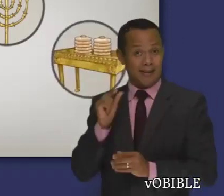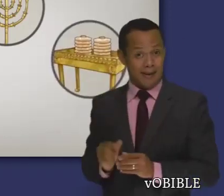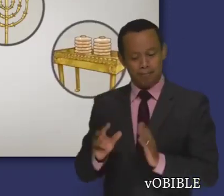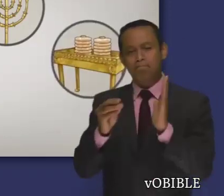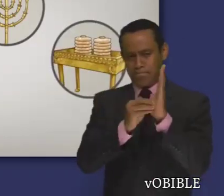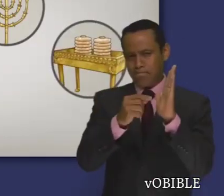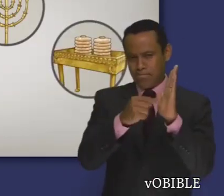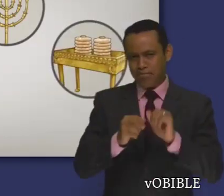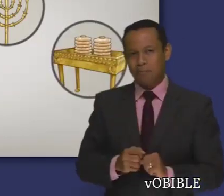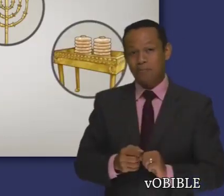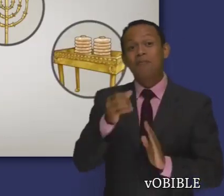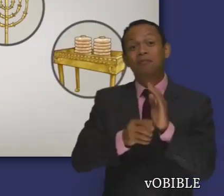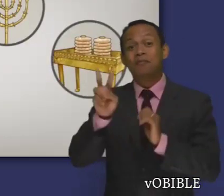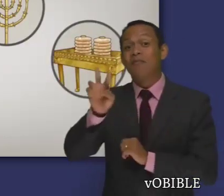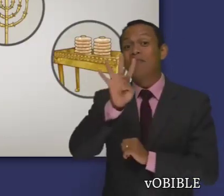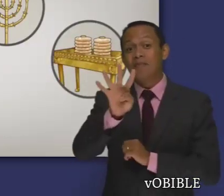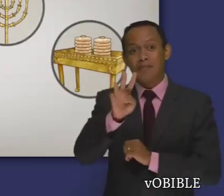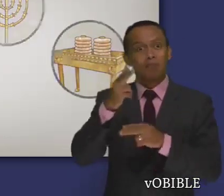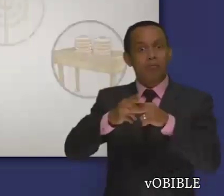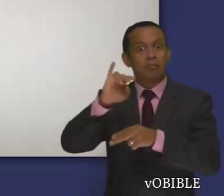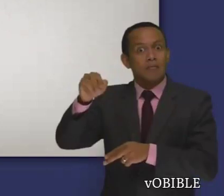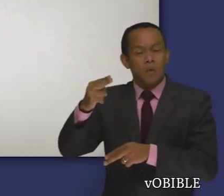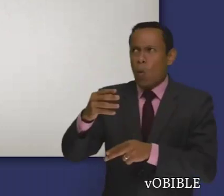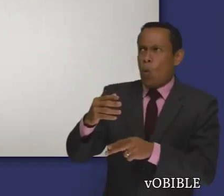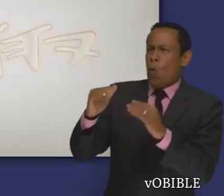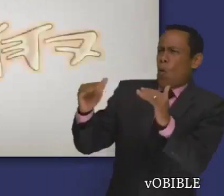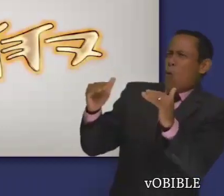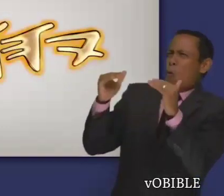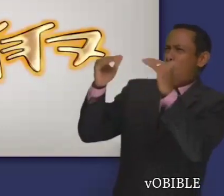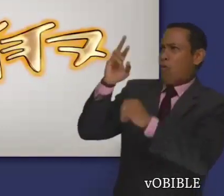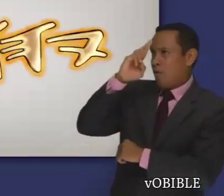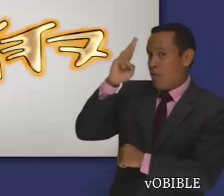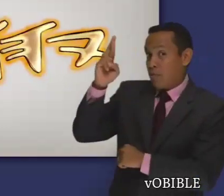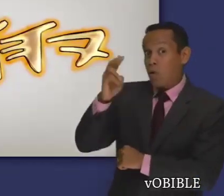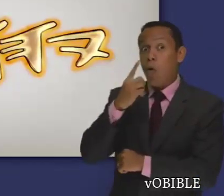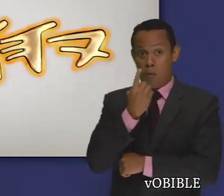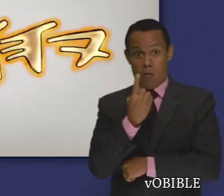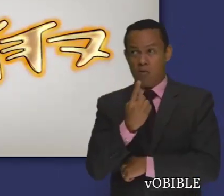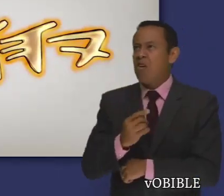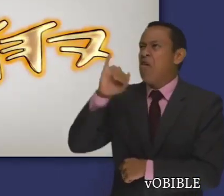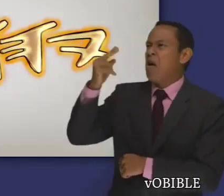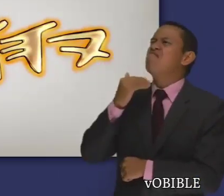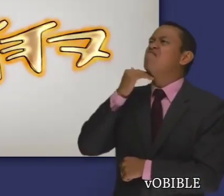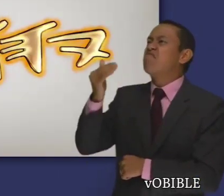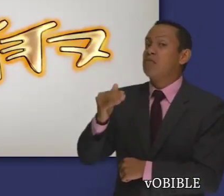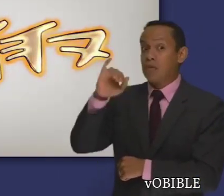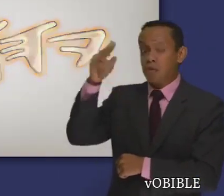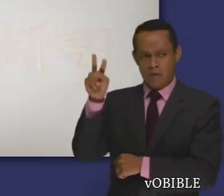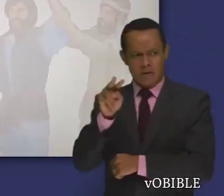y con el pan de la presencia. El capítulo 24 destaca que el nombre de Dios es sagrado.